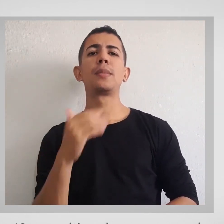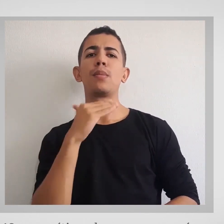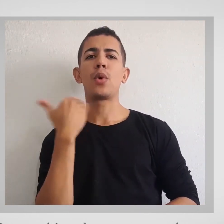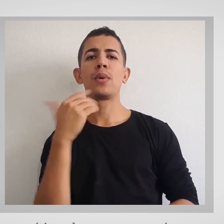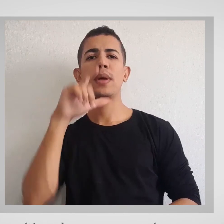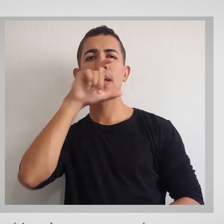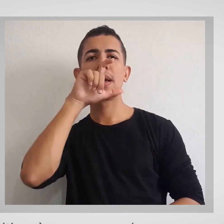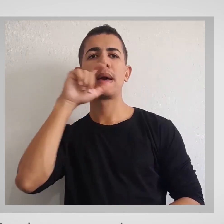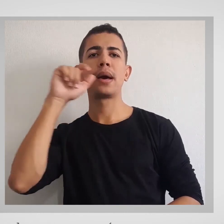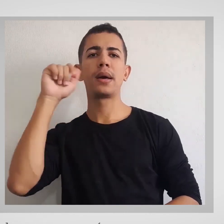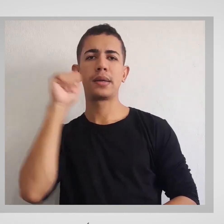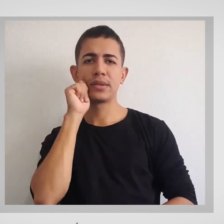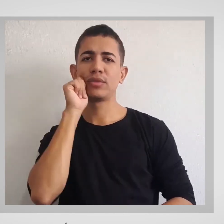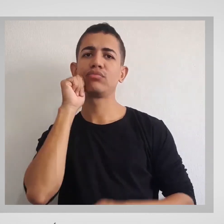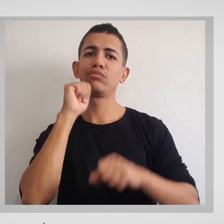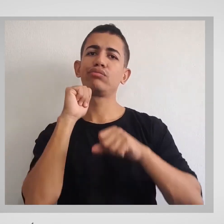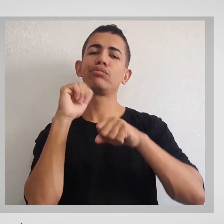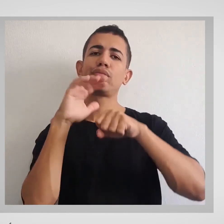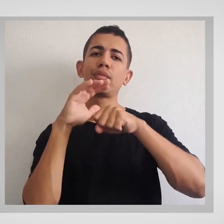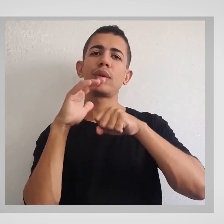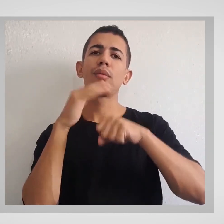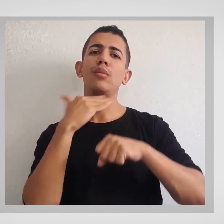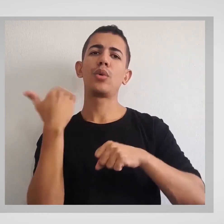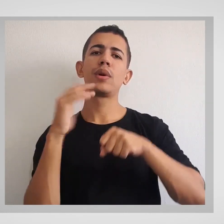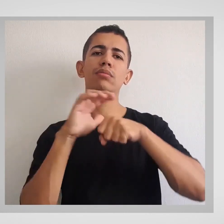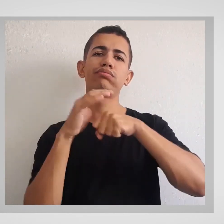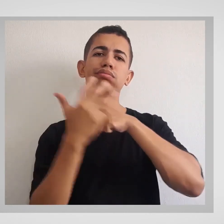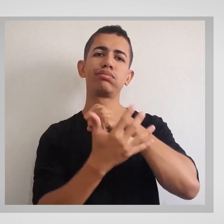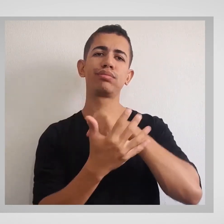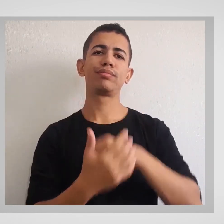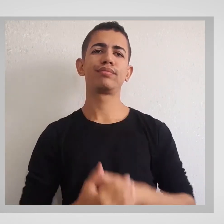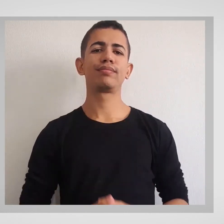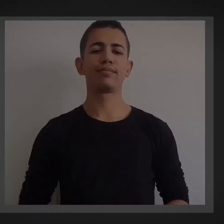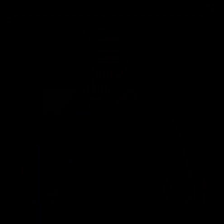aos 46 anos, vítima do novo coronavírus. Givanildo nasceu em Sergipe, e faleceu em Aracaju.